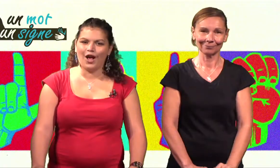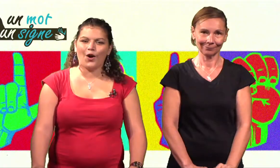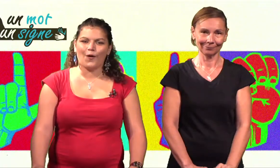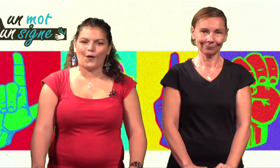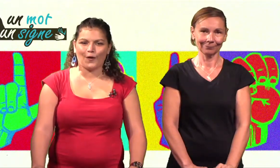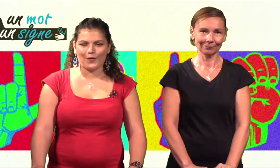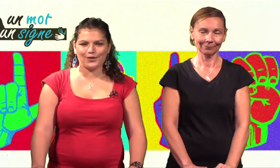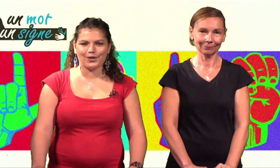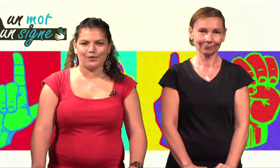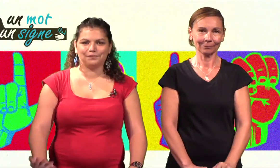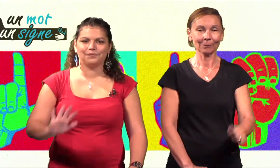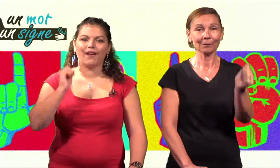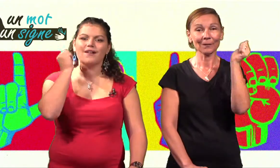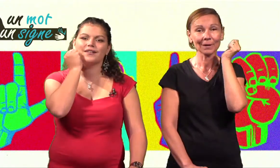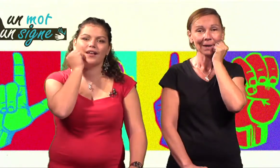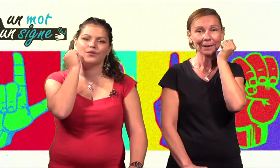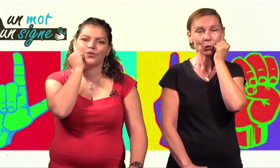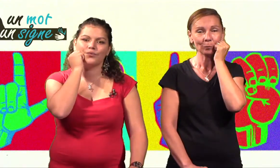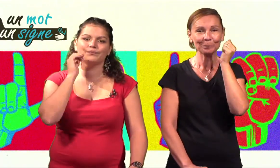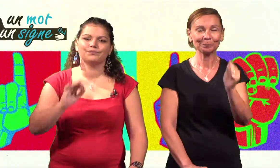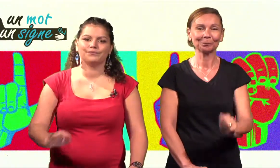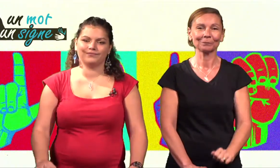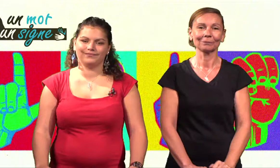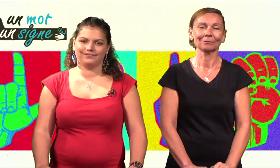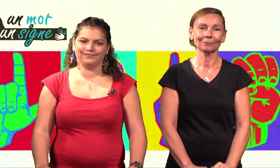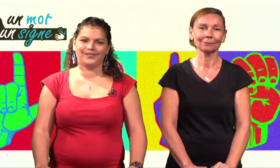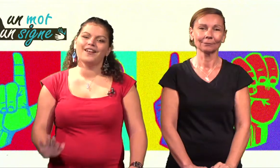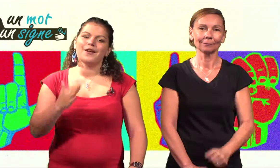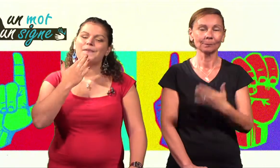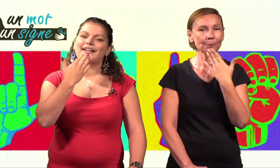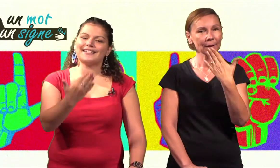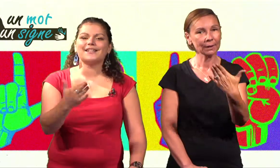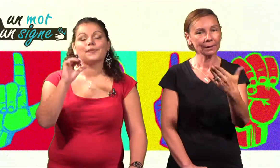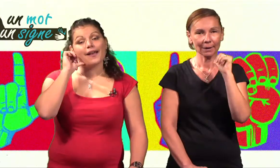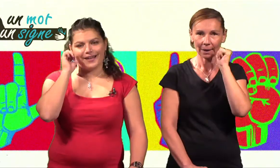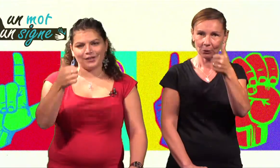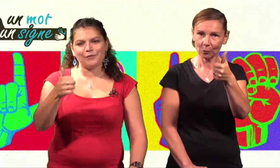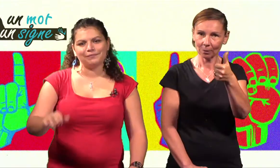On le refait ensemble ? Merci et à demain !